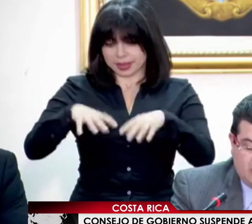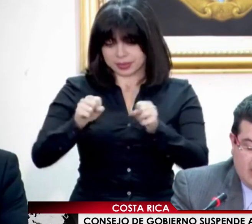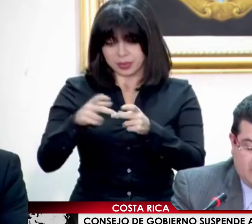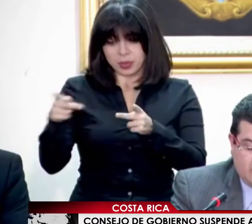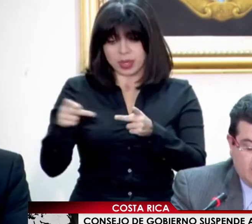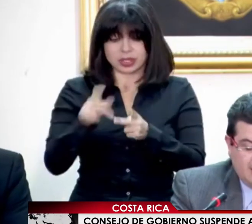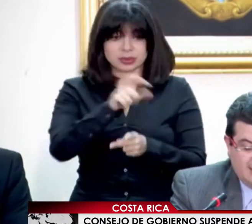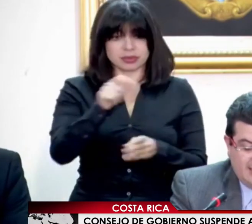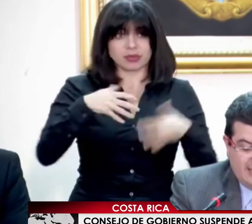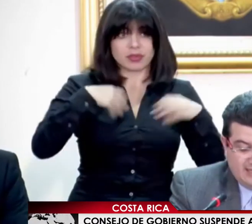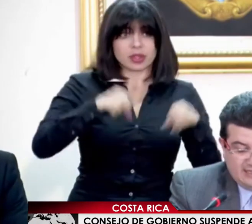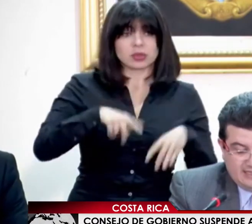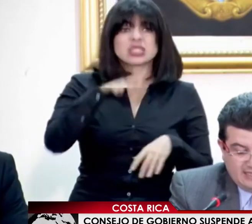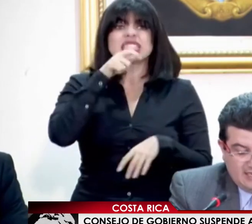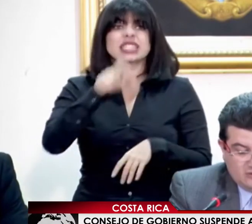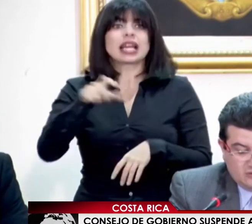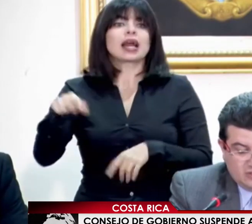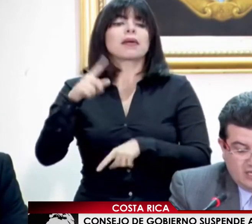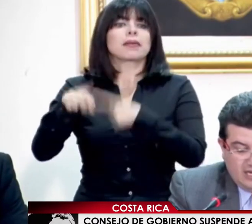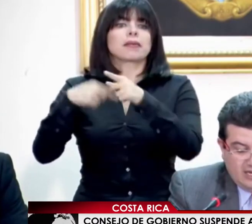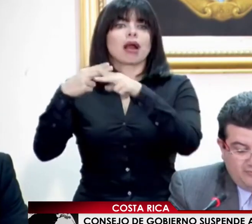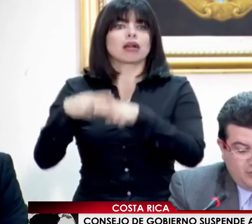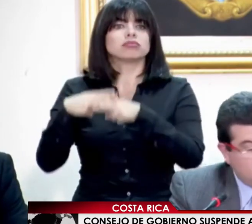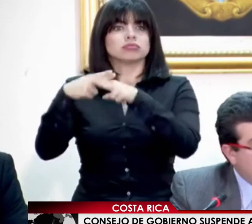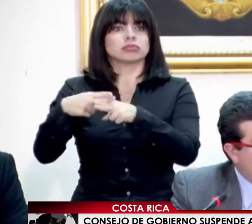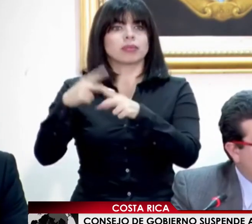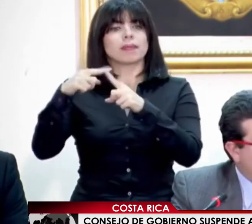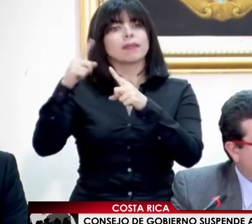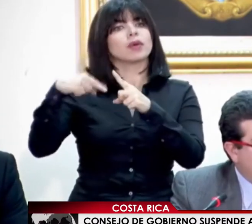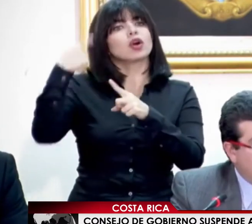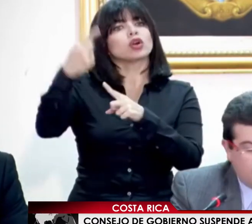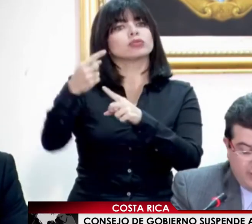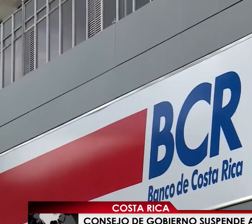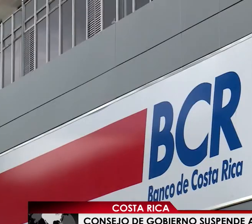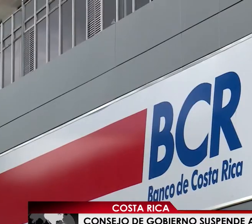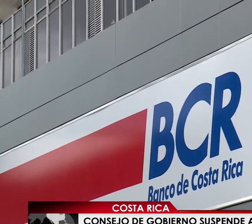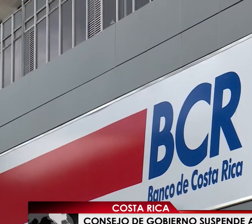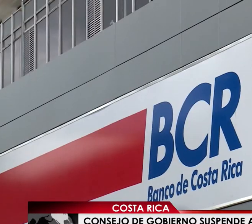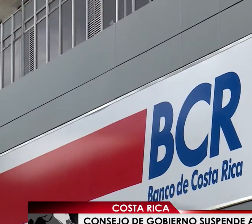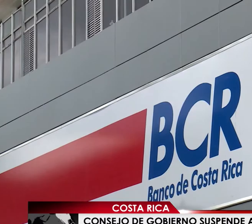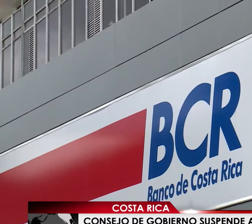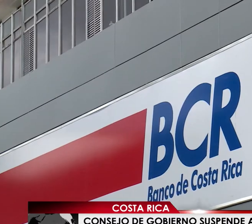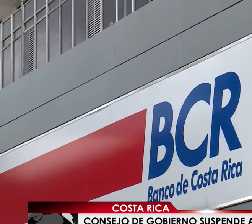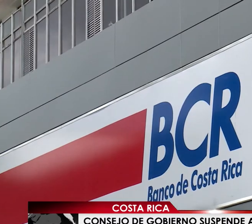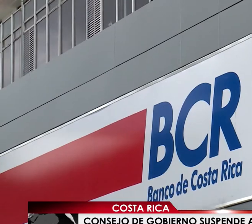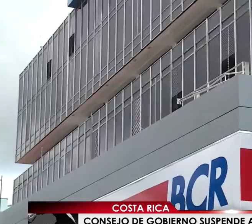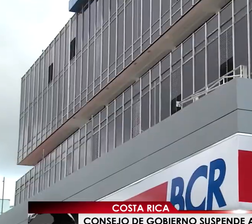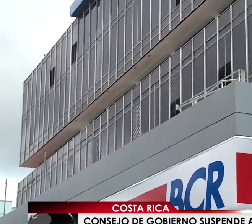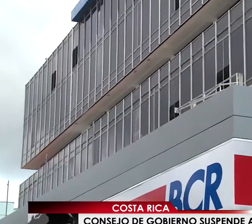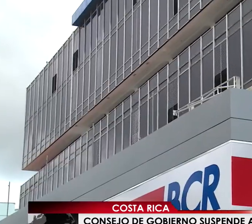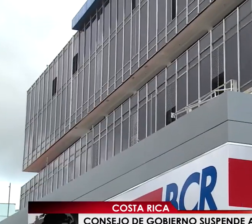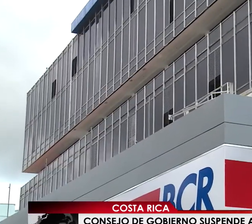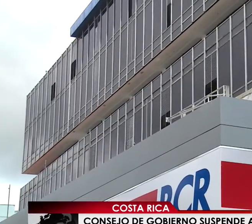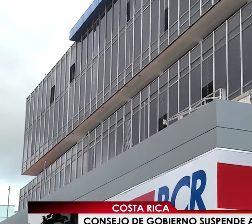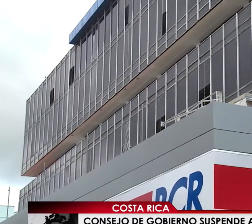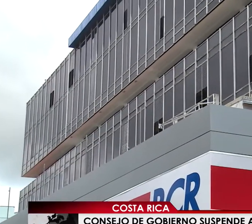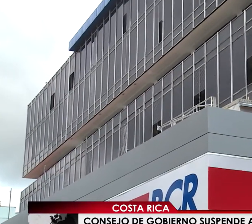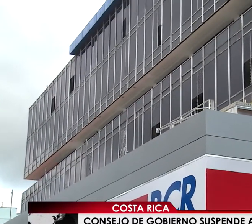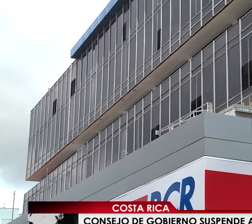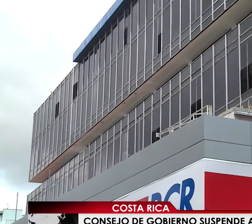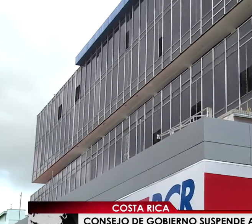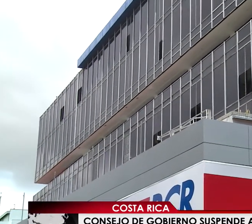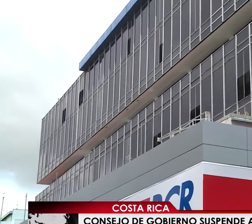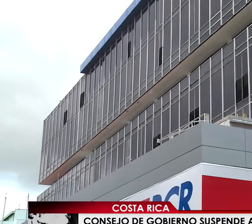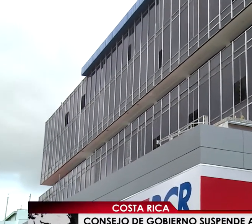renunciaron serían designados en el próximo Consejo de Gobierno. Los directivos bancarios cesados por el Consejo de Gobierno